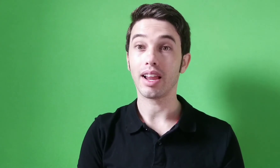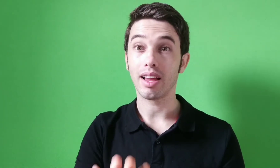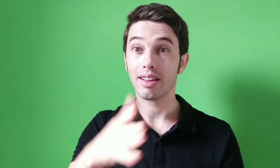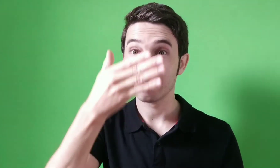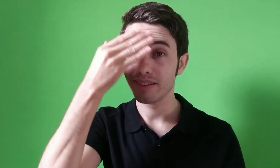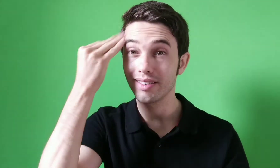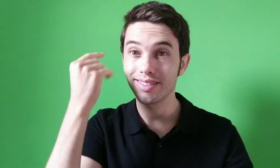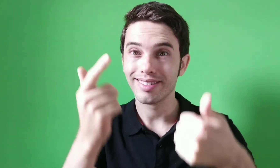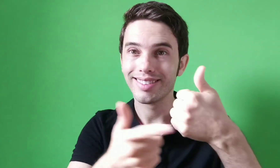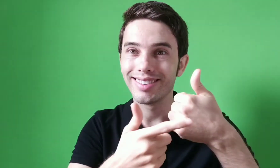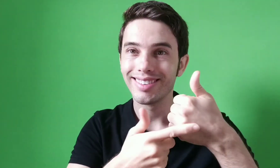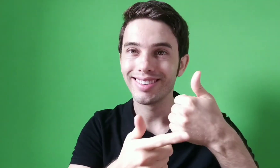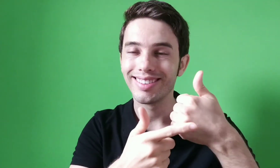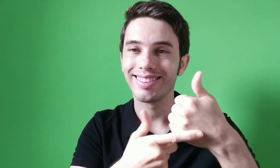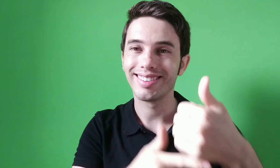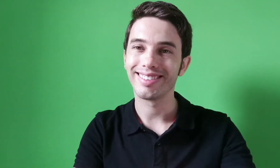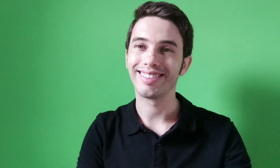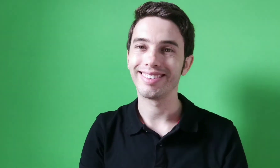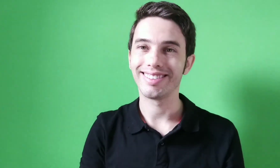Ah, não esqueçam de deixar a sua curtida, hein?